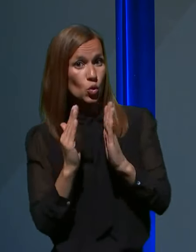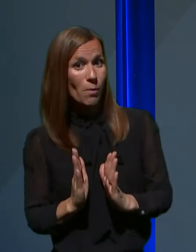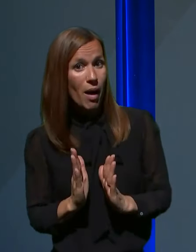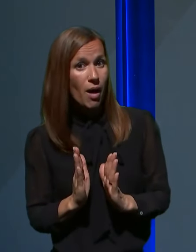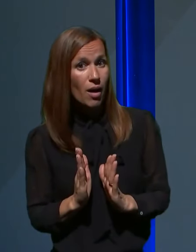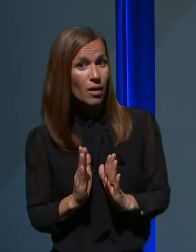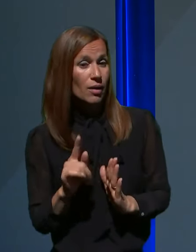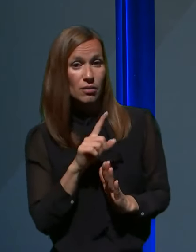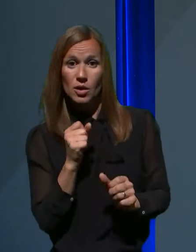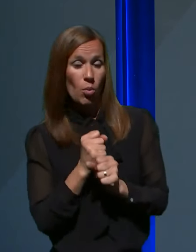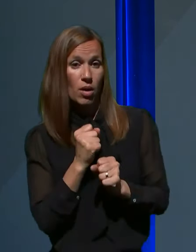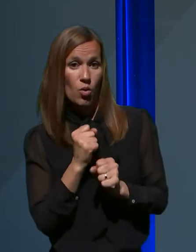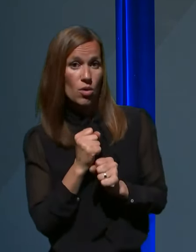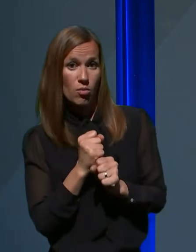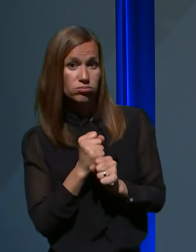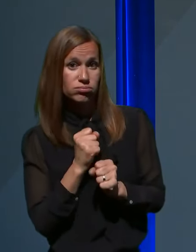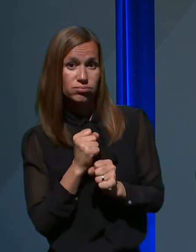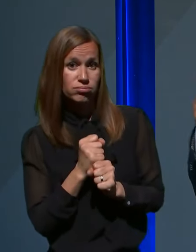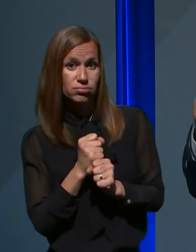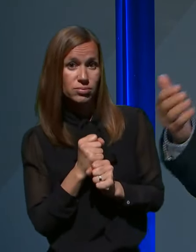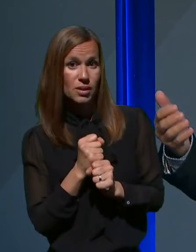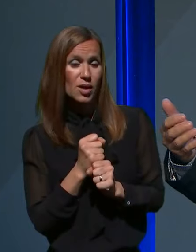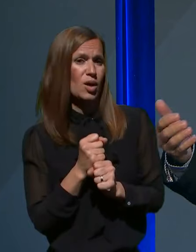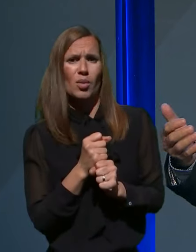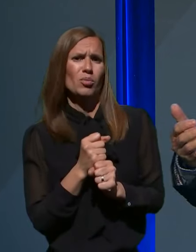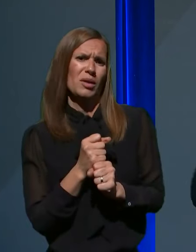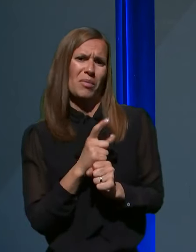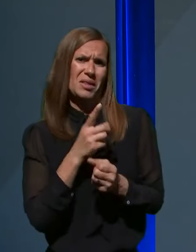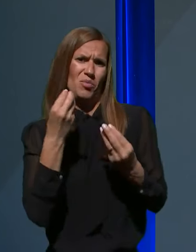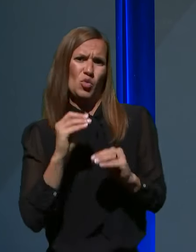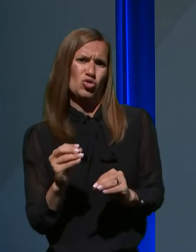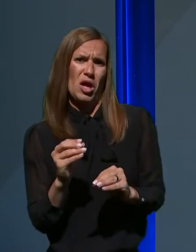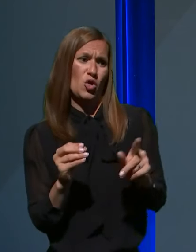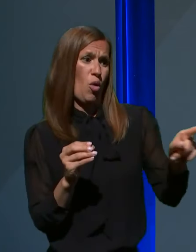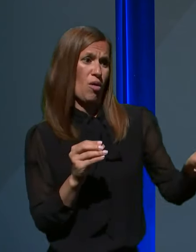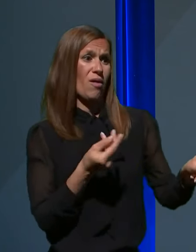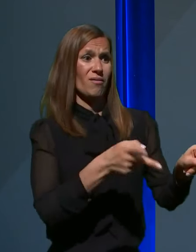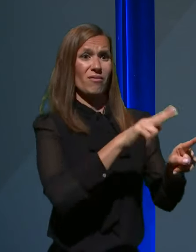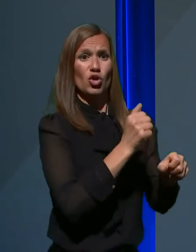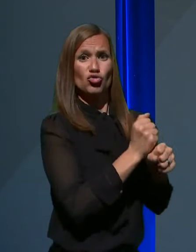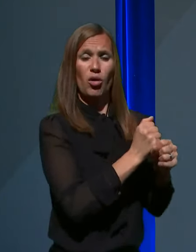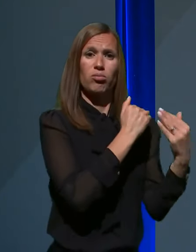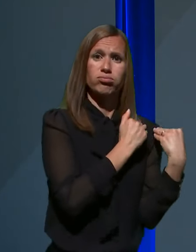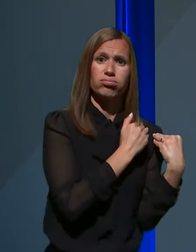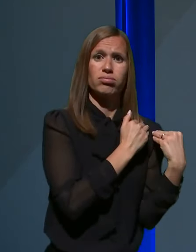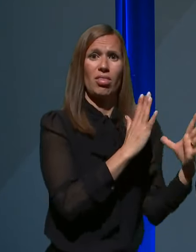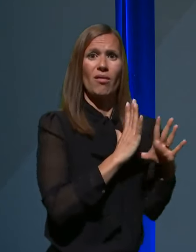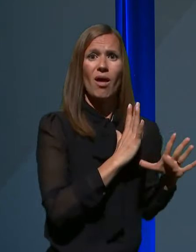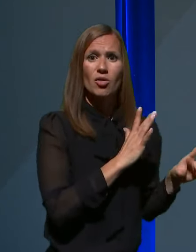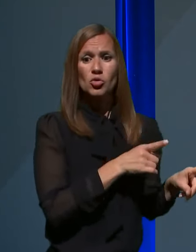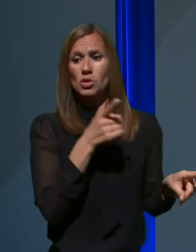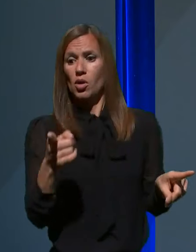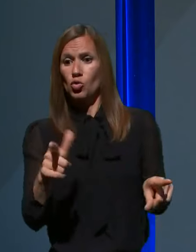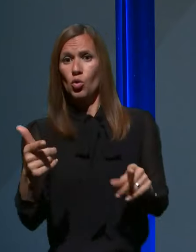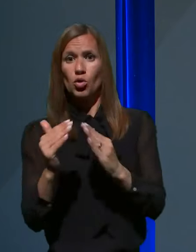upravljal svojega dela, seveda ne bi bilo pravično do tistega, ki je delal, če bi prijel tudi enako nadomestilo oziroma